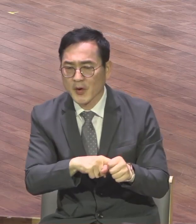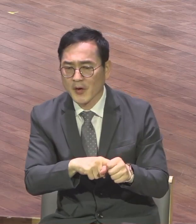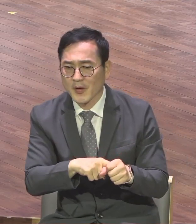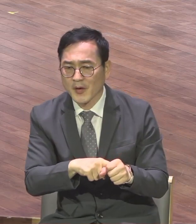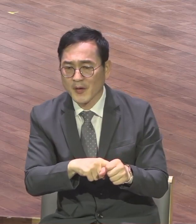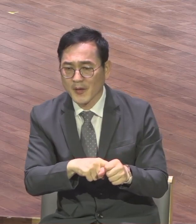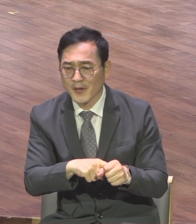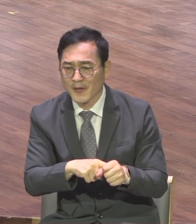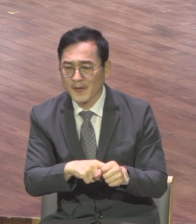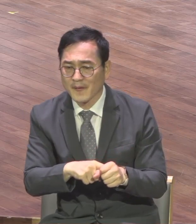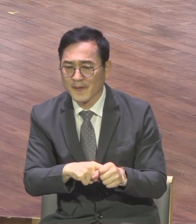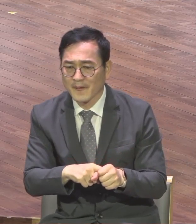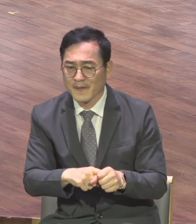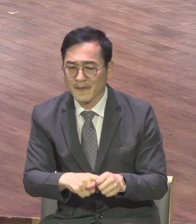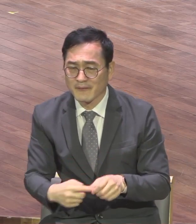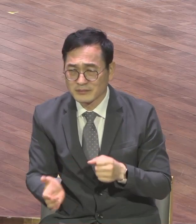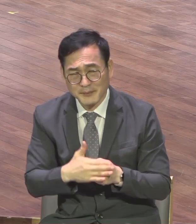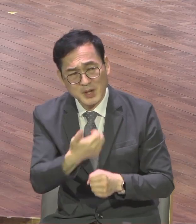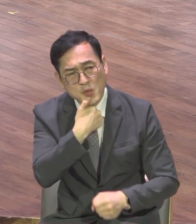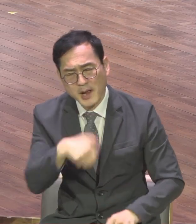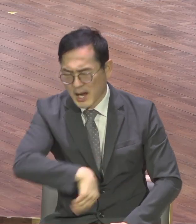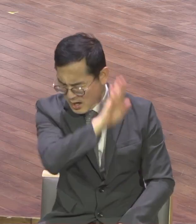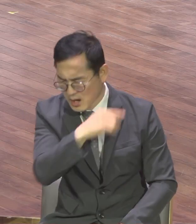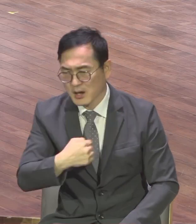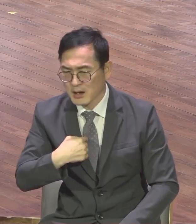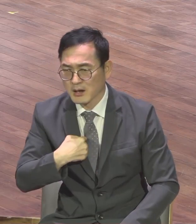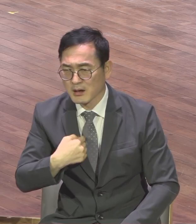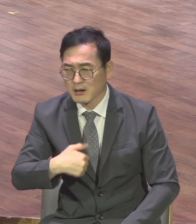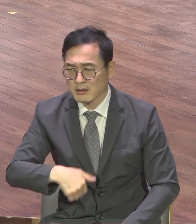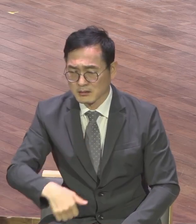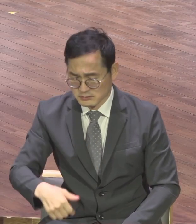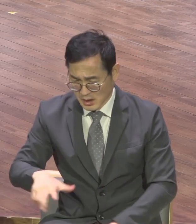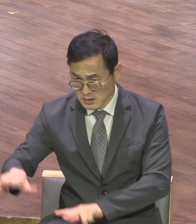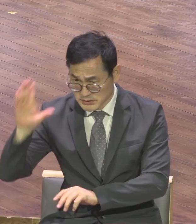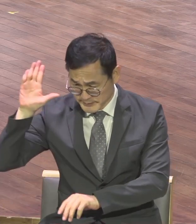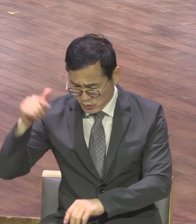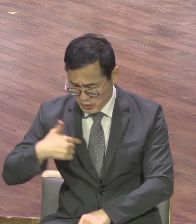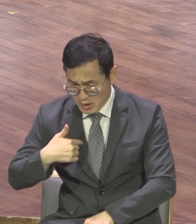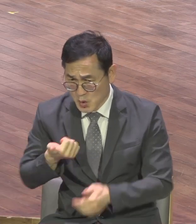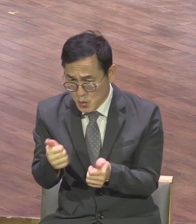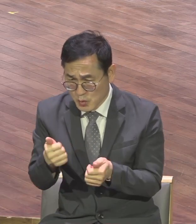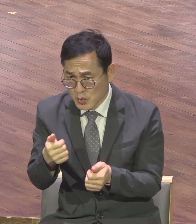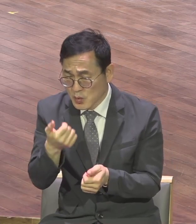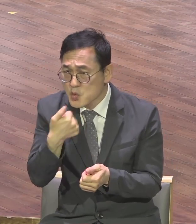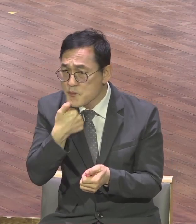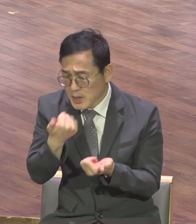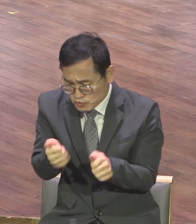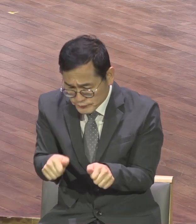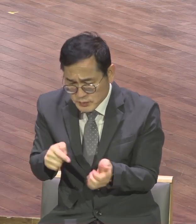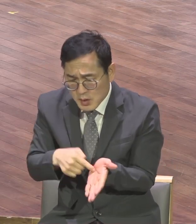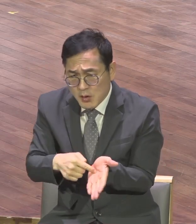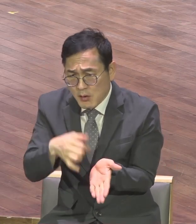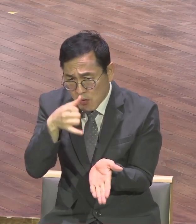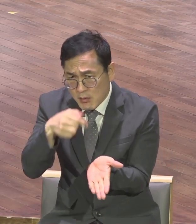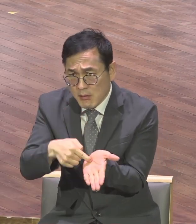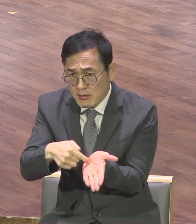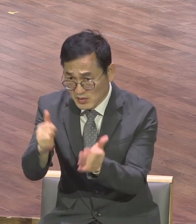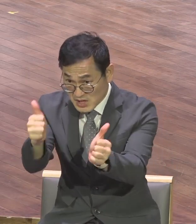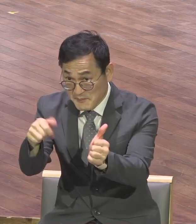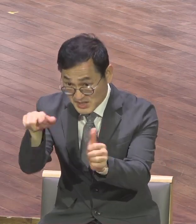이것이 받아들여져서 바울이 로마행 배에 올라탔습니다 그런데 바울이 우리가 지금 선두캡하는